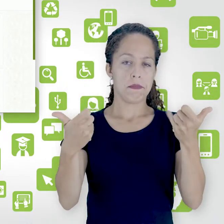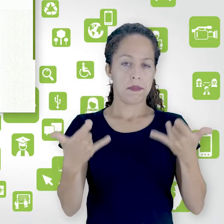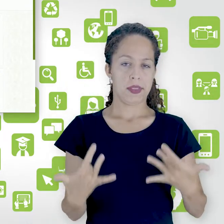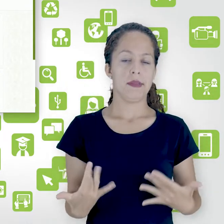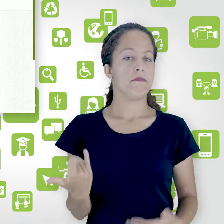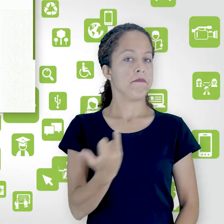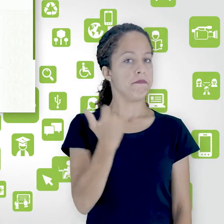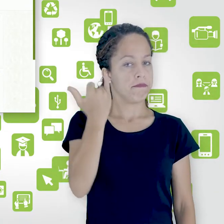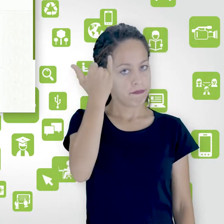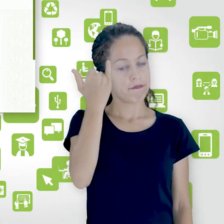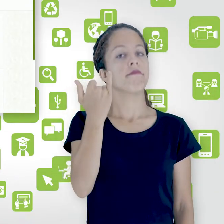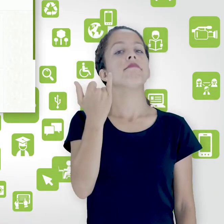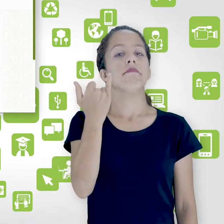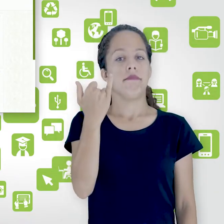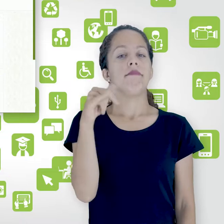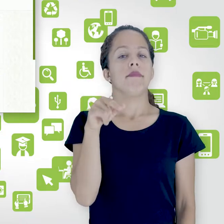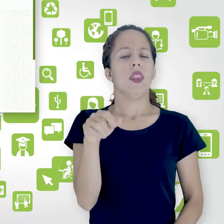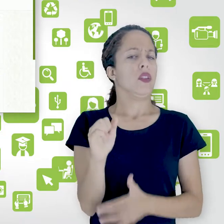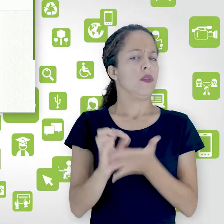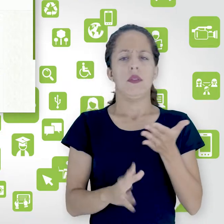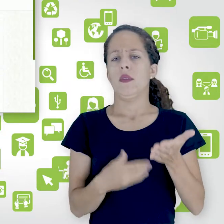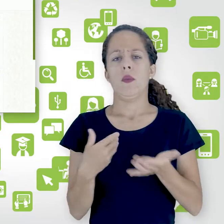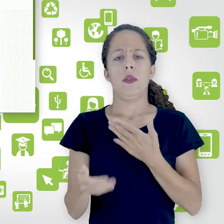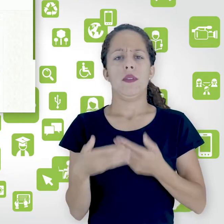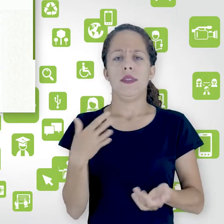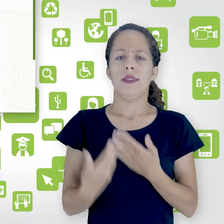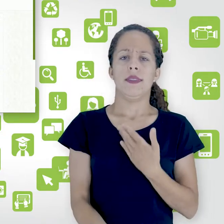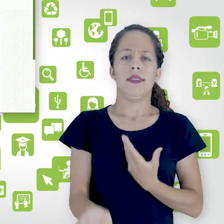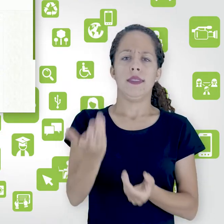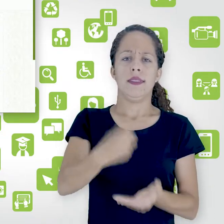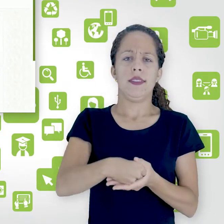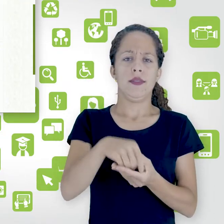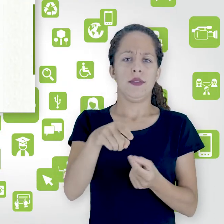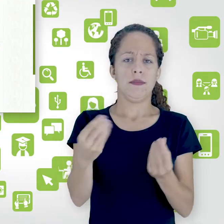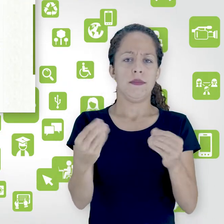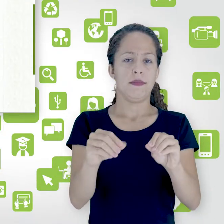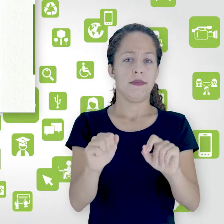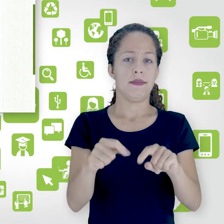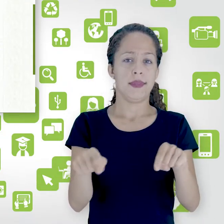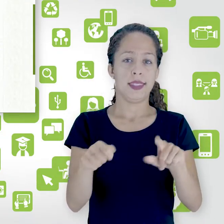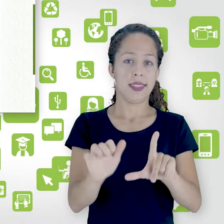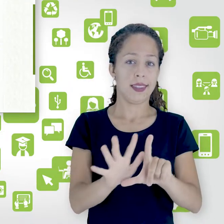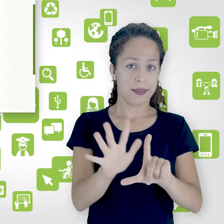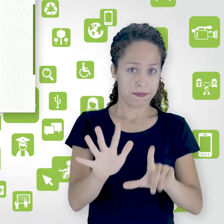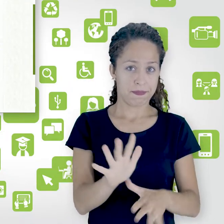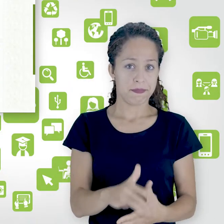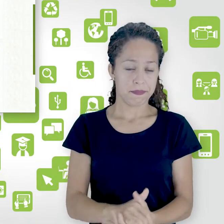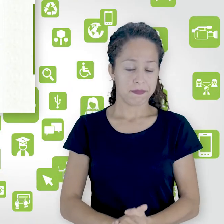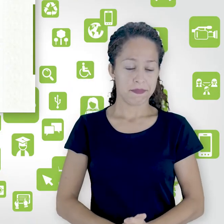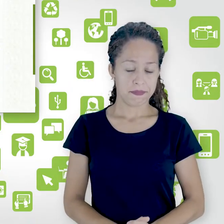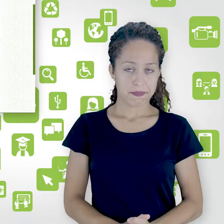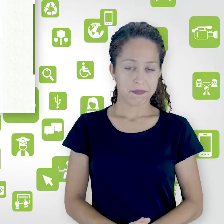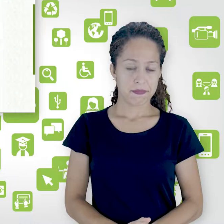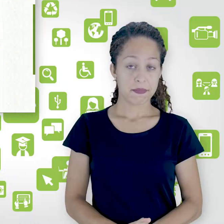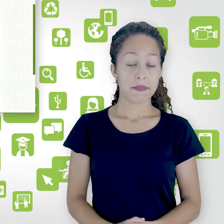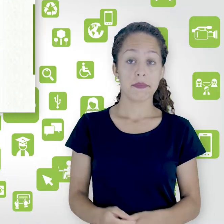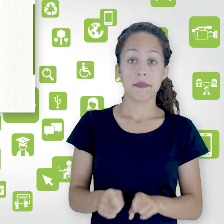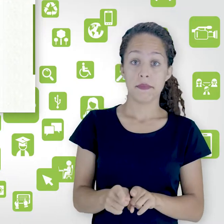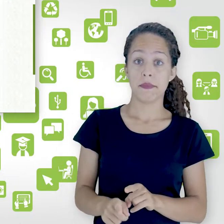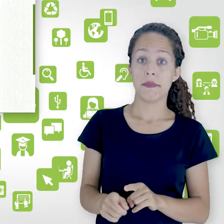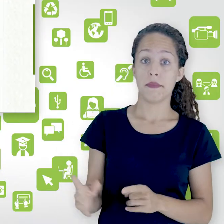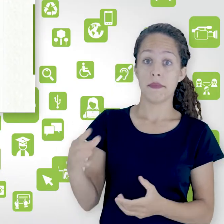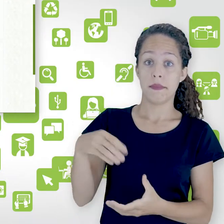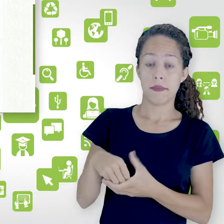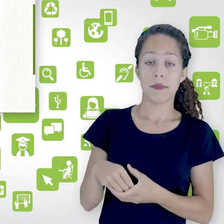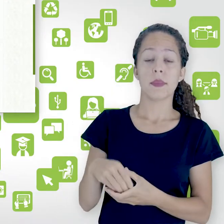né para qualquer atividade o recurso que você vai colocar na sala e aí a principal